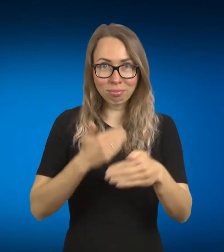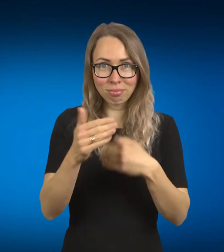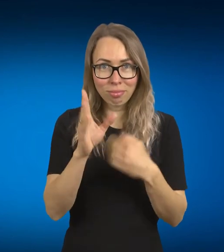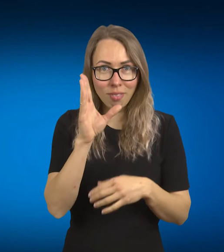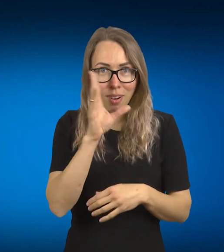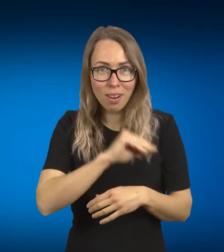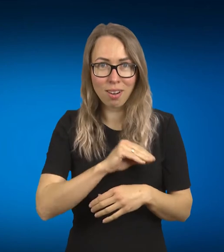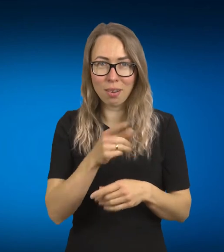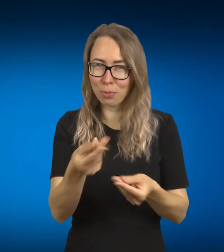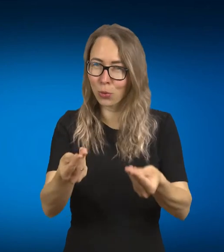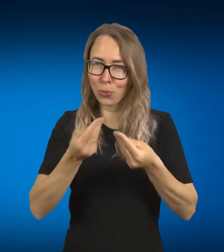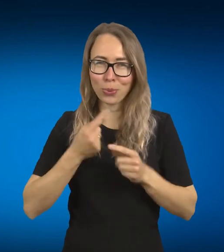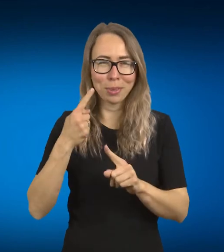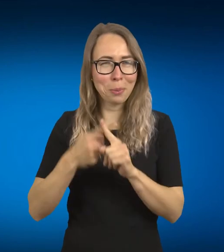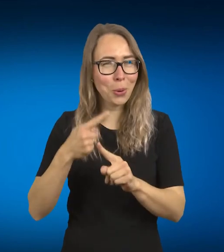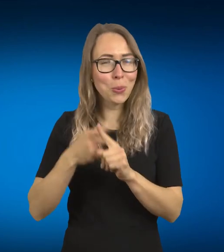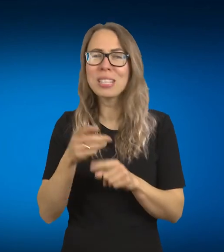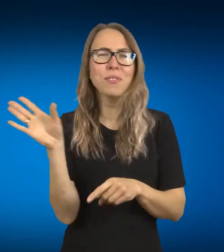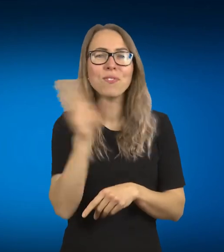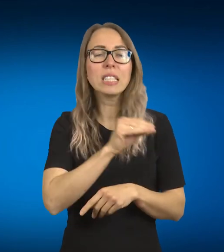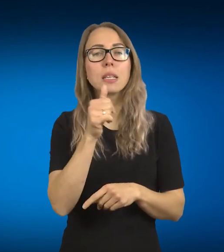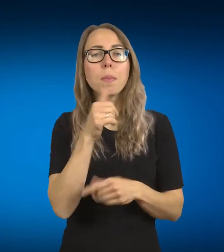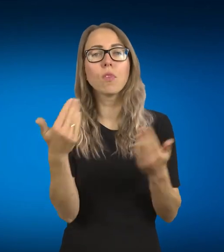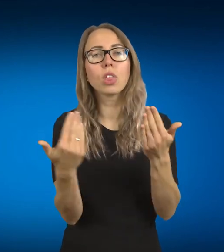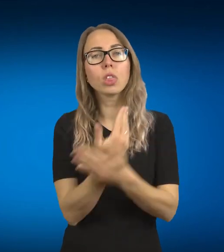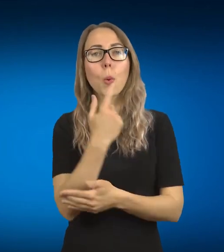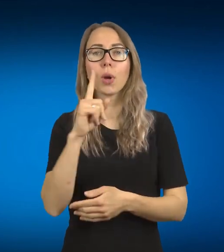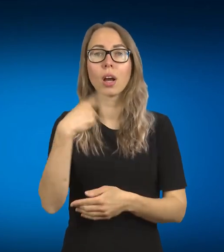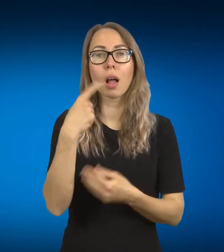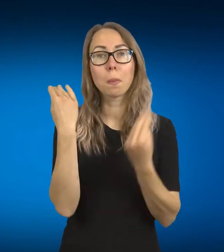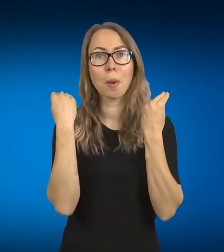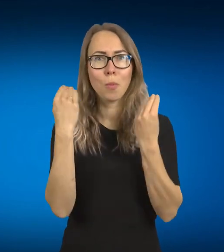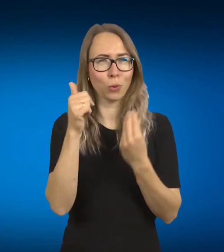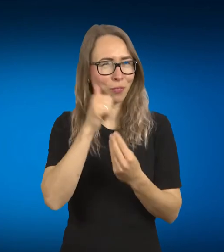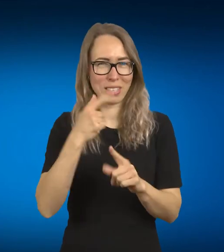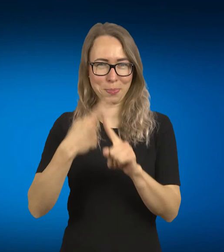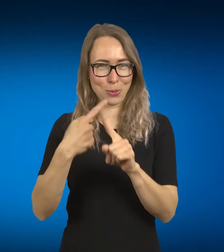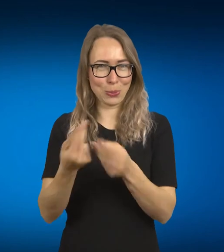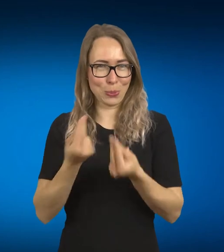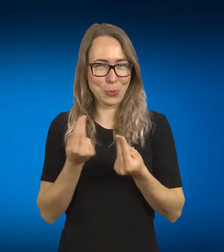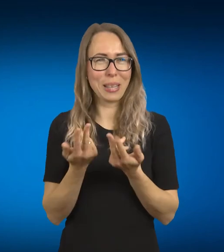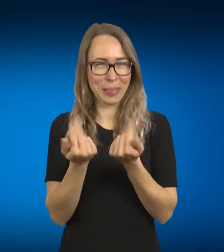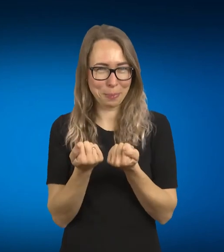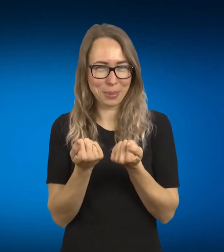kokios kalbos mokymas jis duoda, o čia dar yra visiškai kitokia. Ir, kaip pasakyt,